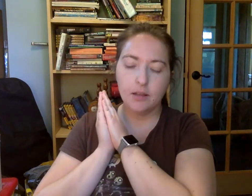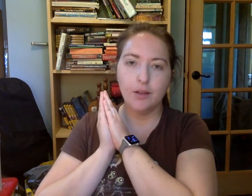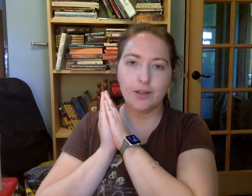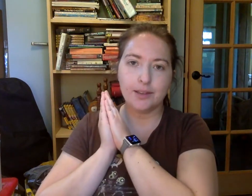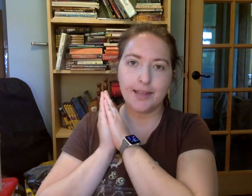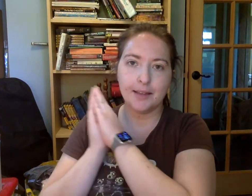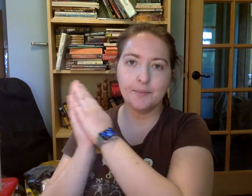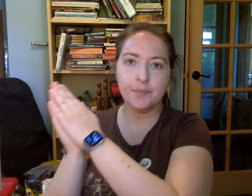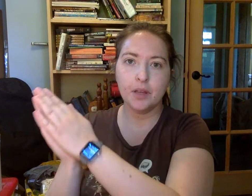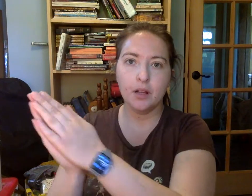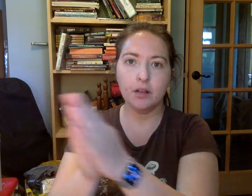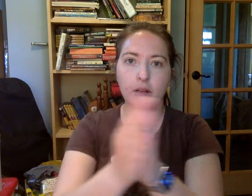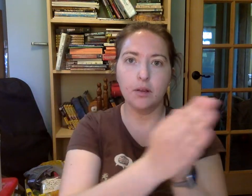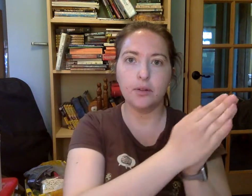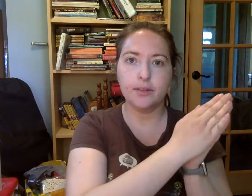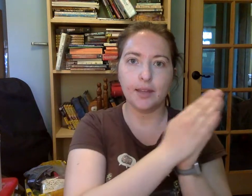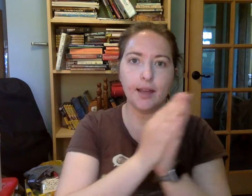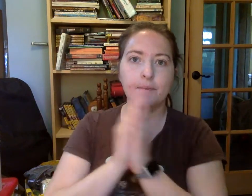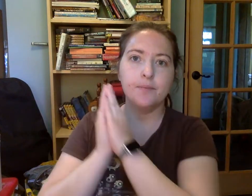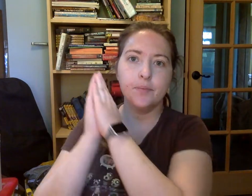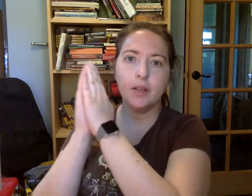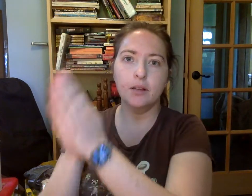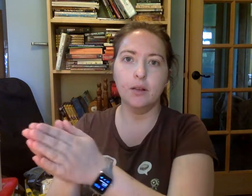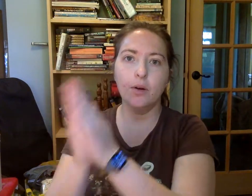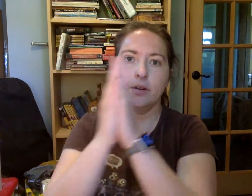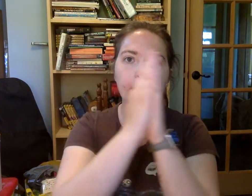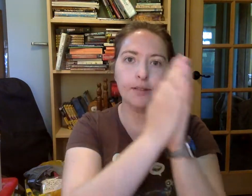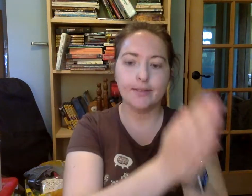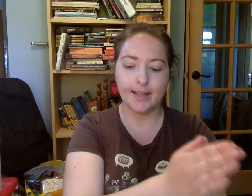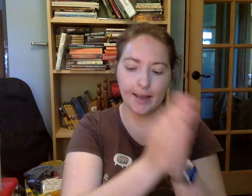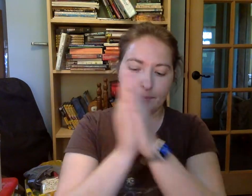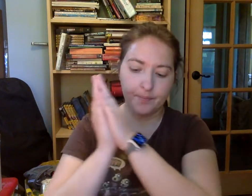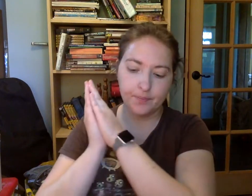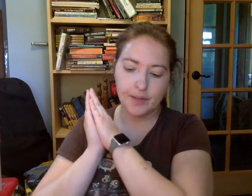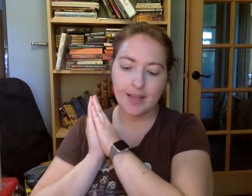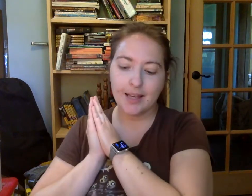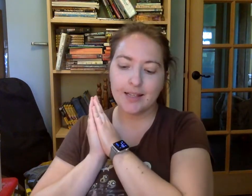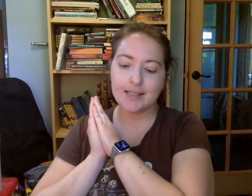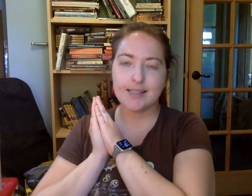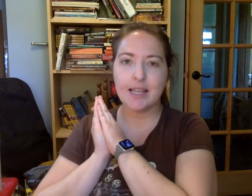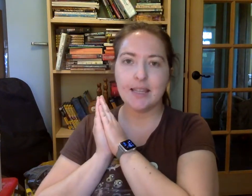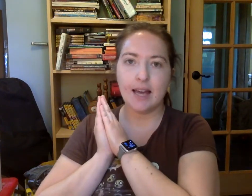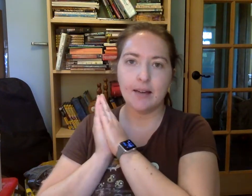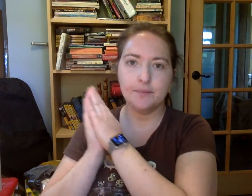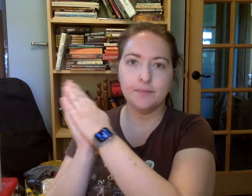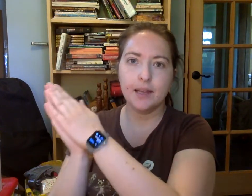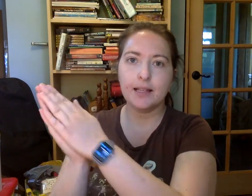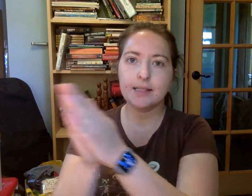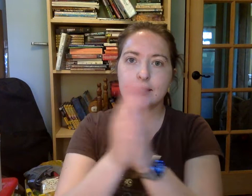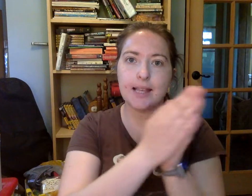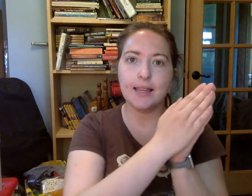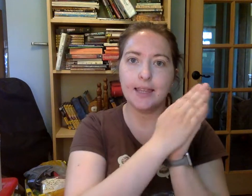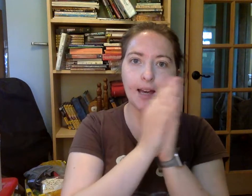Lote. Lote. Lote. Seña. Seña.